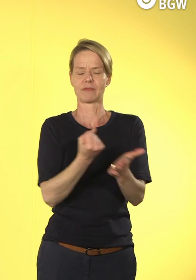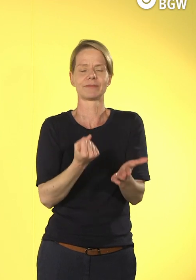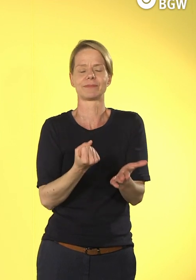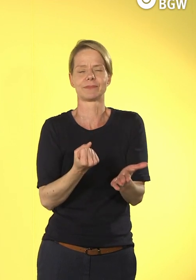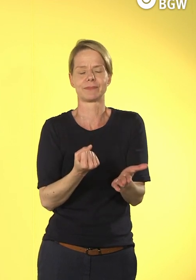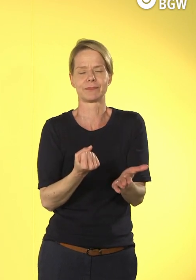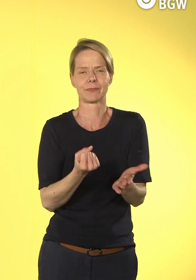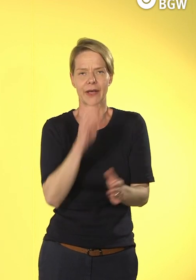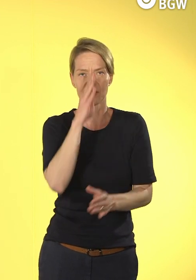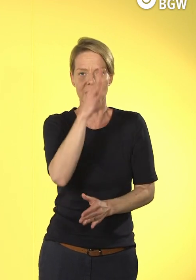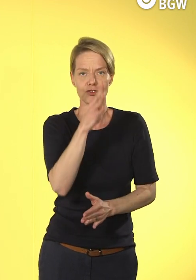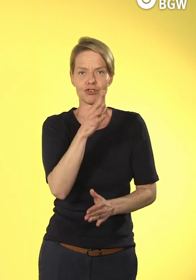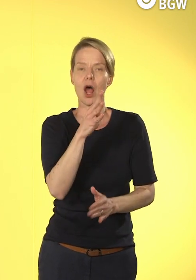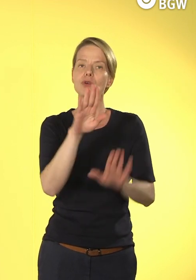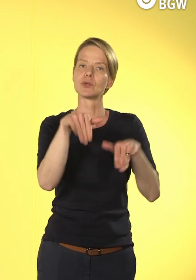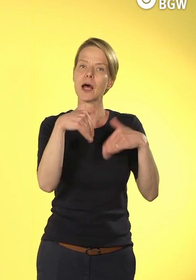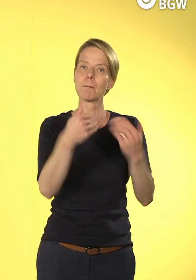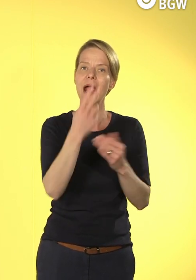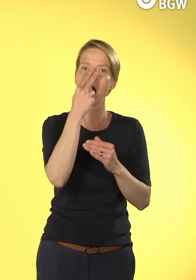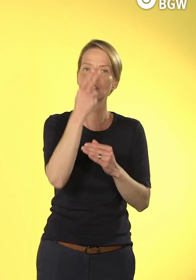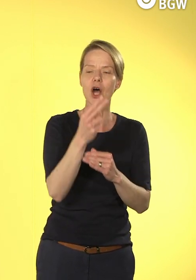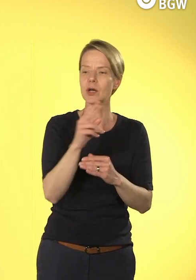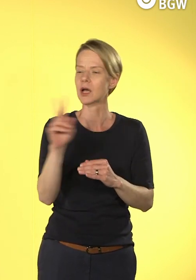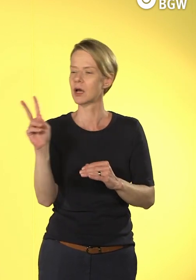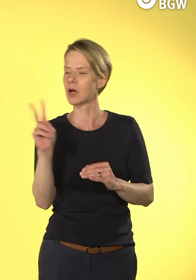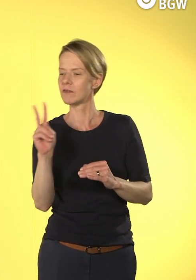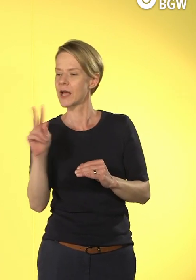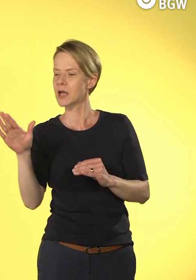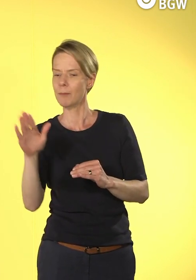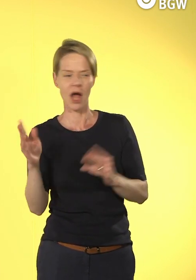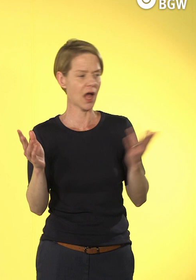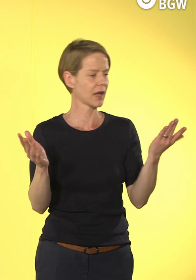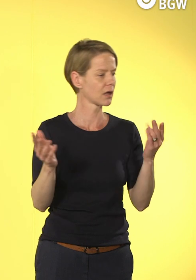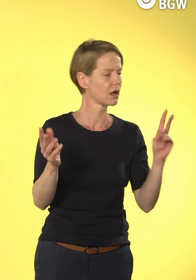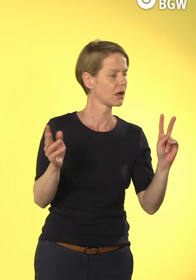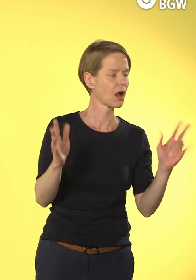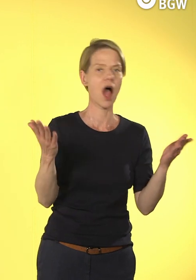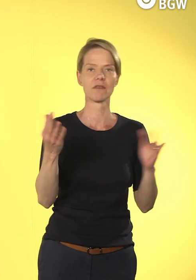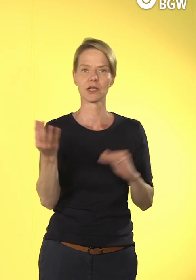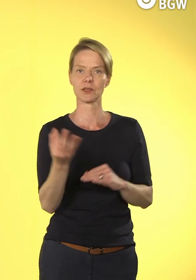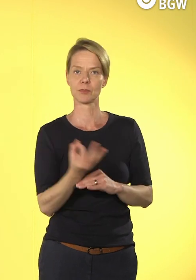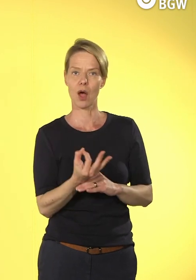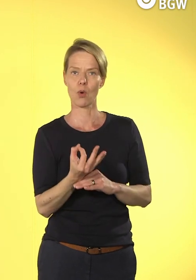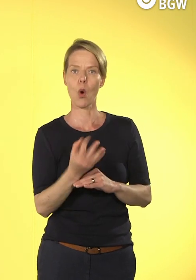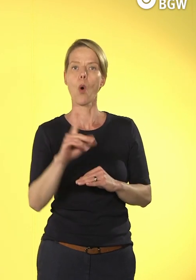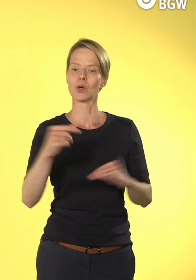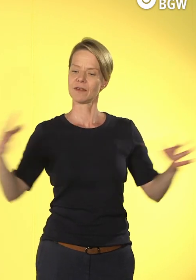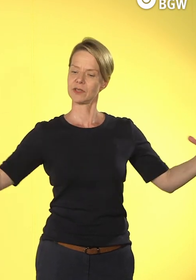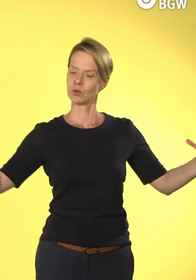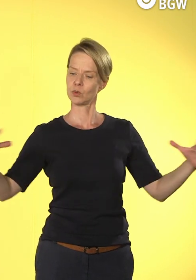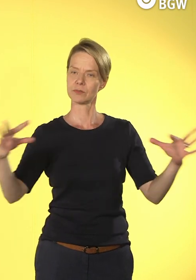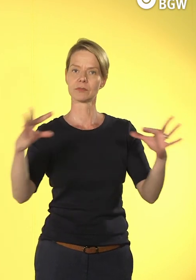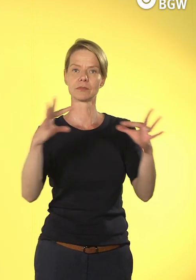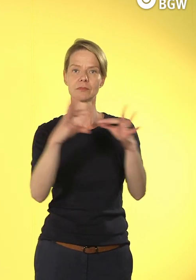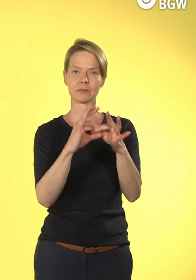soll eigentlich dazu beitragen, dass wir den Faden finden, an dem wir dieses Knäuel dann etwas